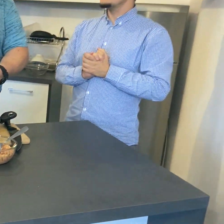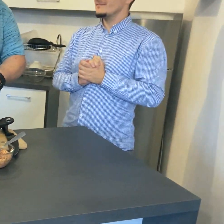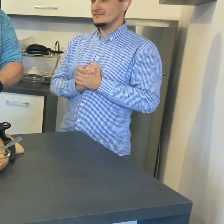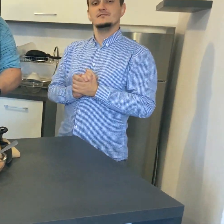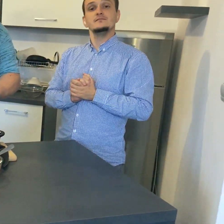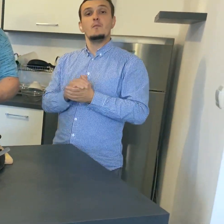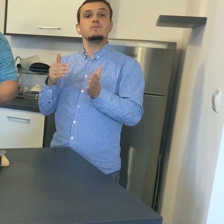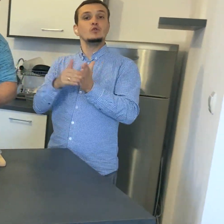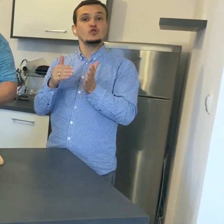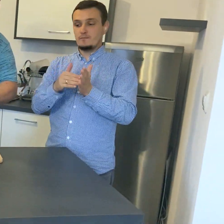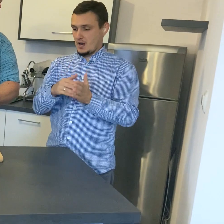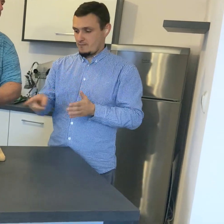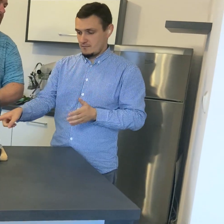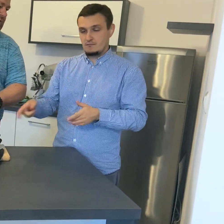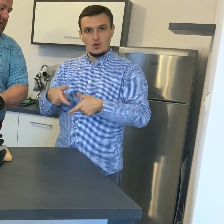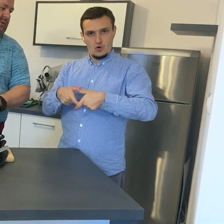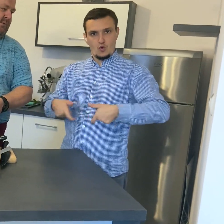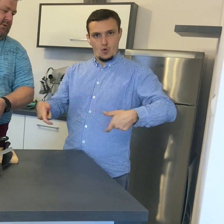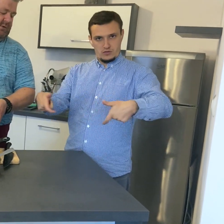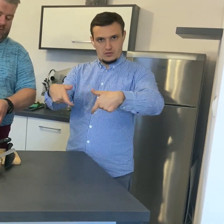śmietany 30% Czerwotowej.